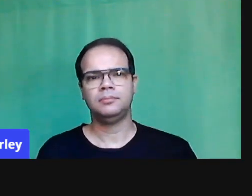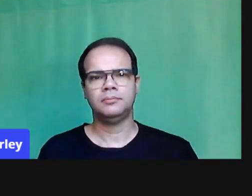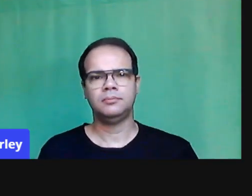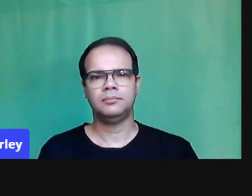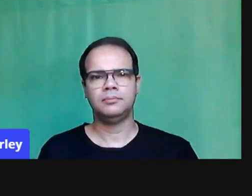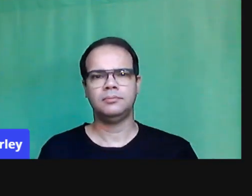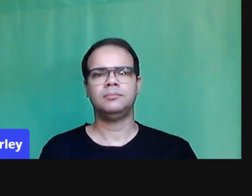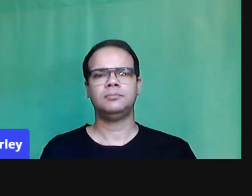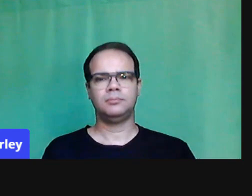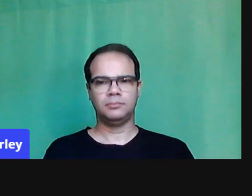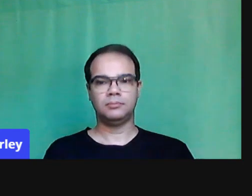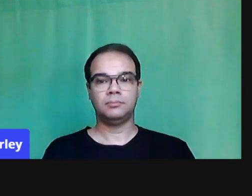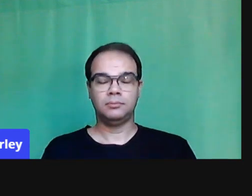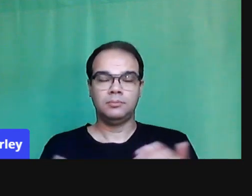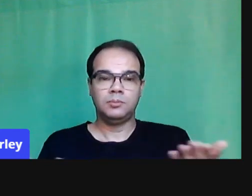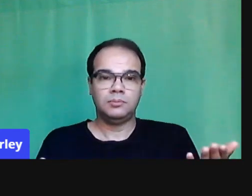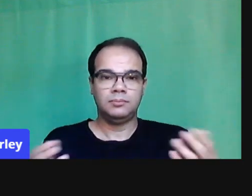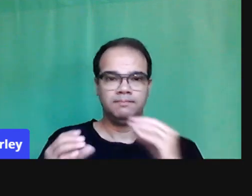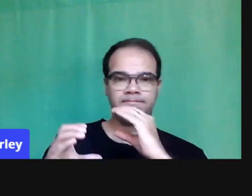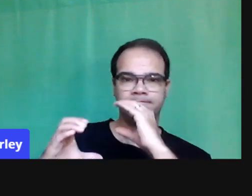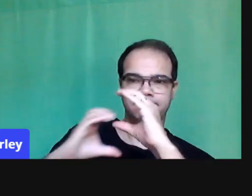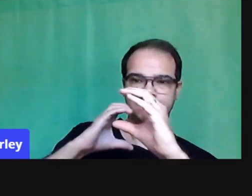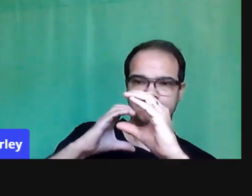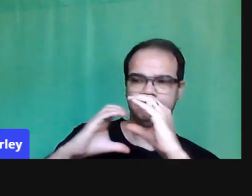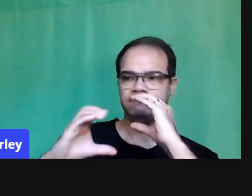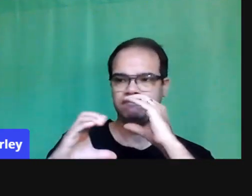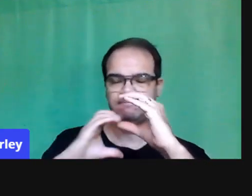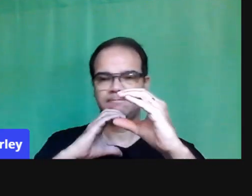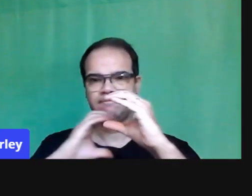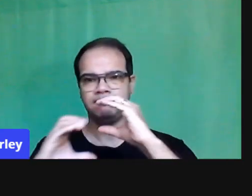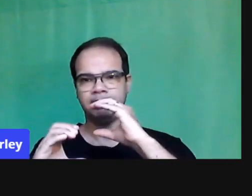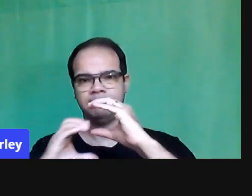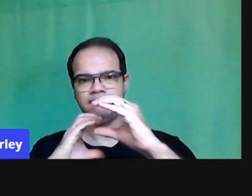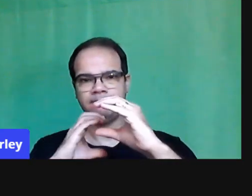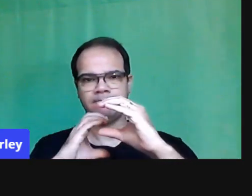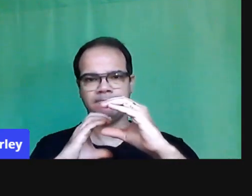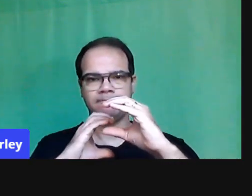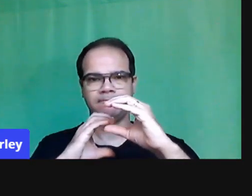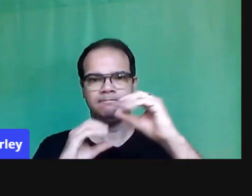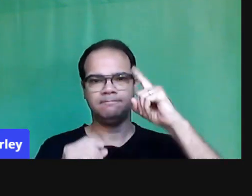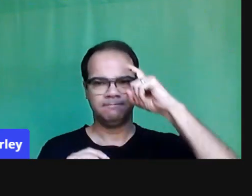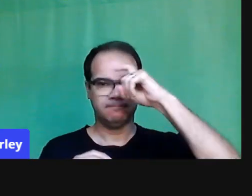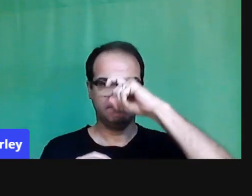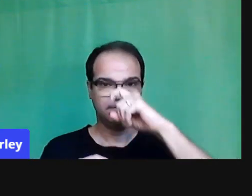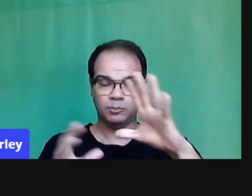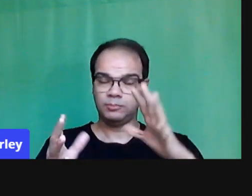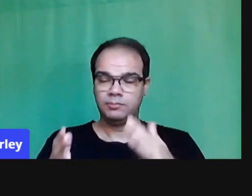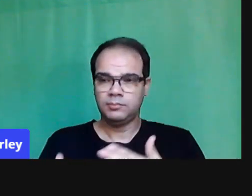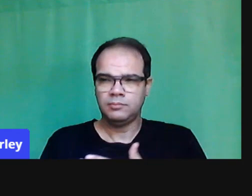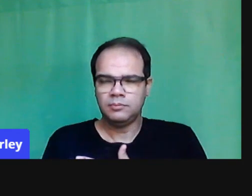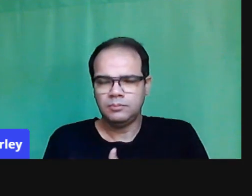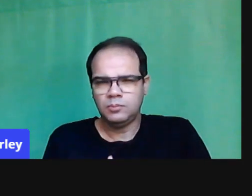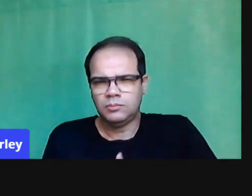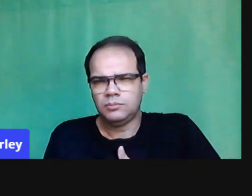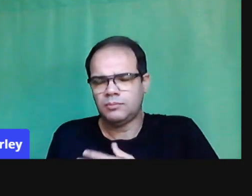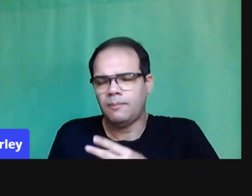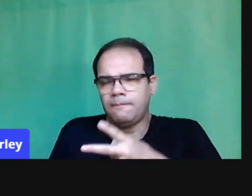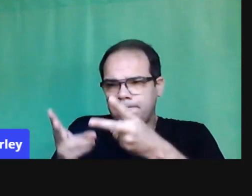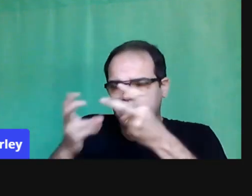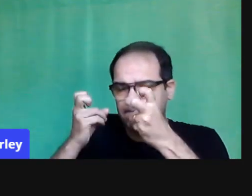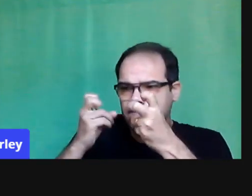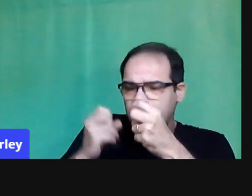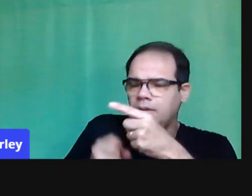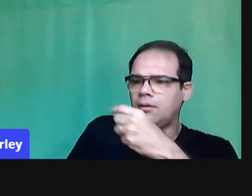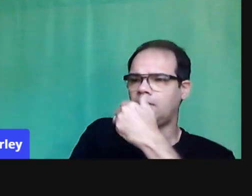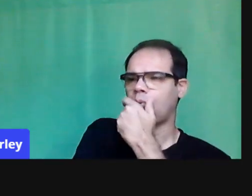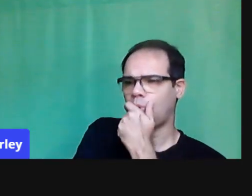diálogo, é mais um monólogo, né? E eu gosto de olhar as expressões, as dúvidas, a